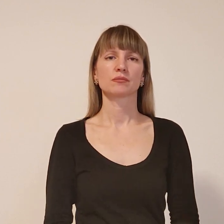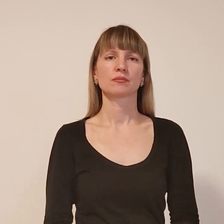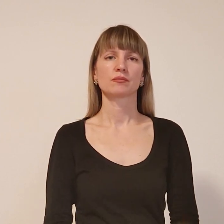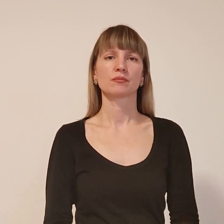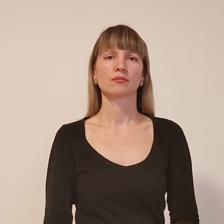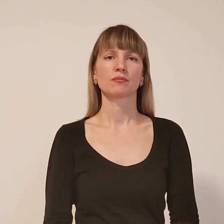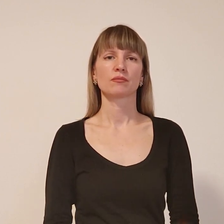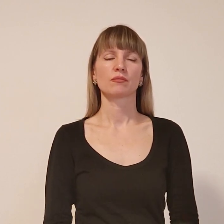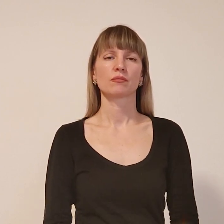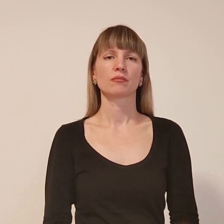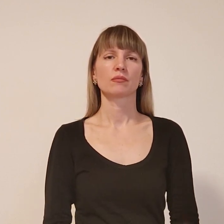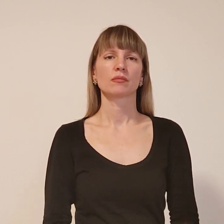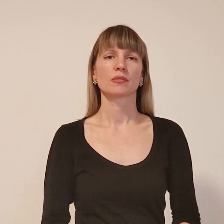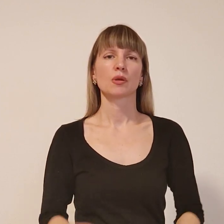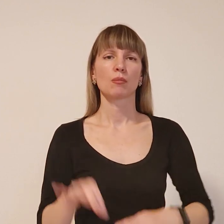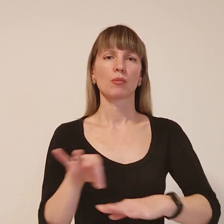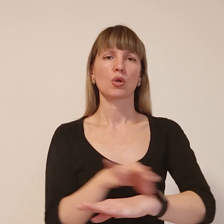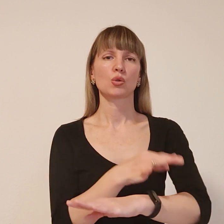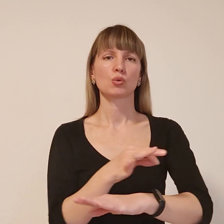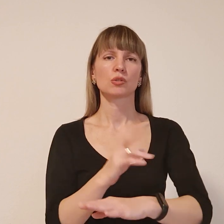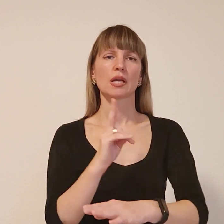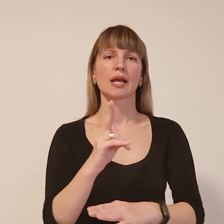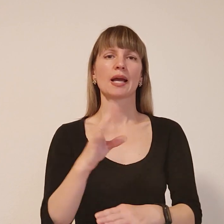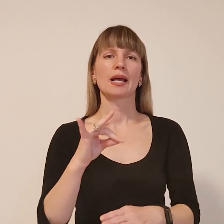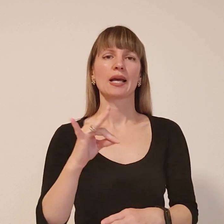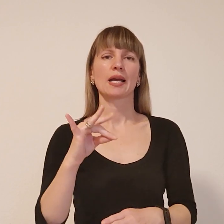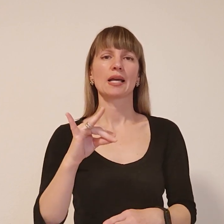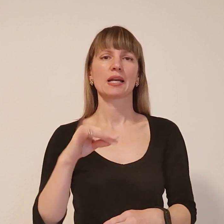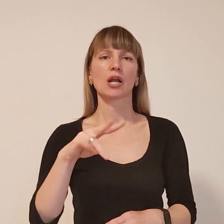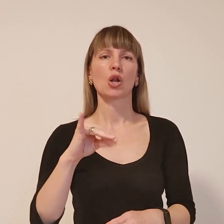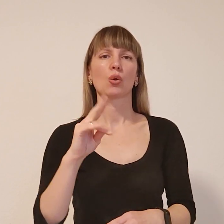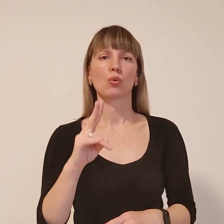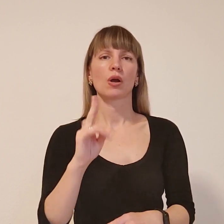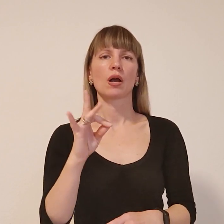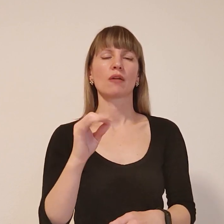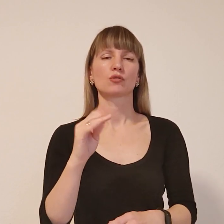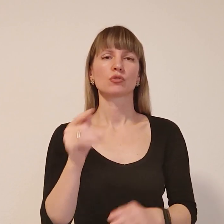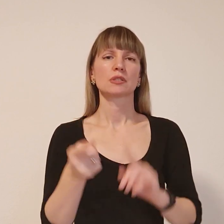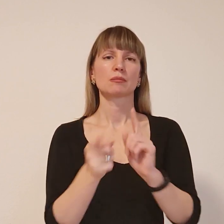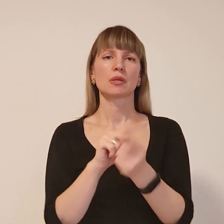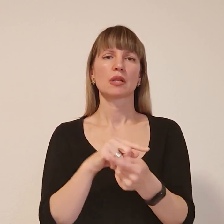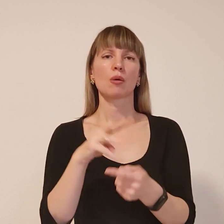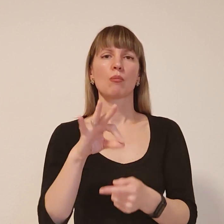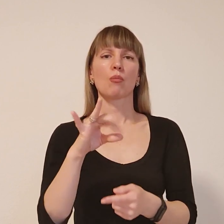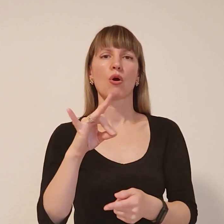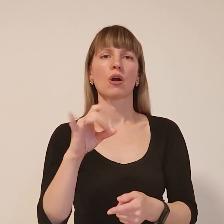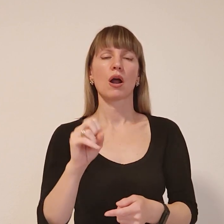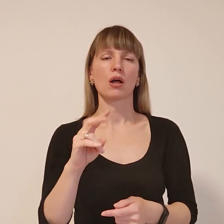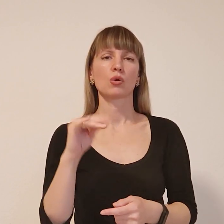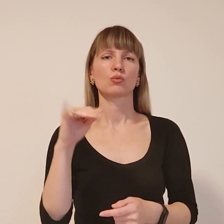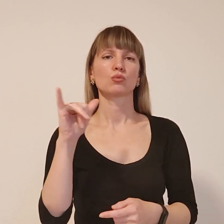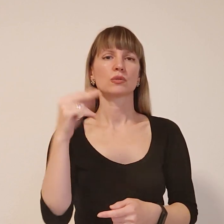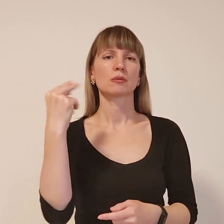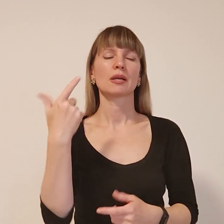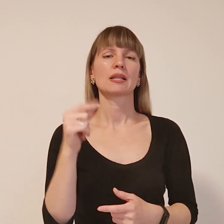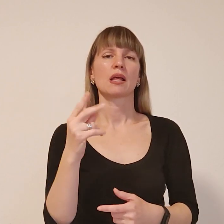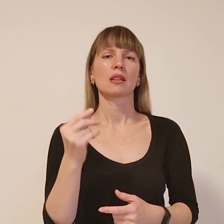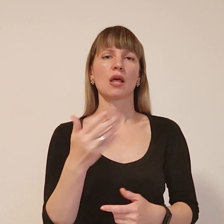Подружжя Людмила Кирилюк та Максим Кравчук змінили мурал у Запоріжжі, де на грудях у Супермена була написана